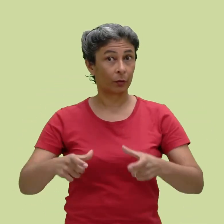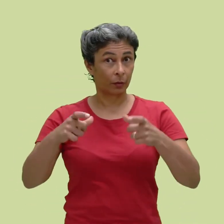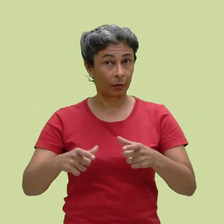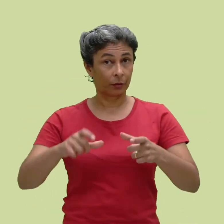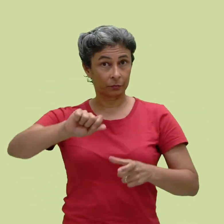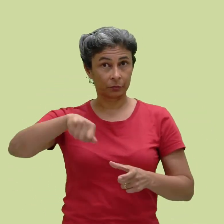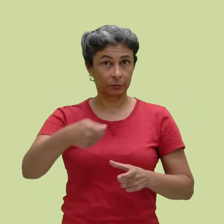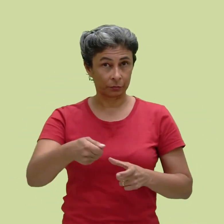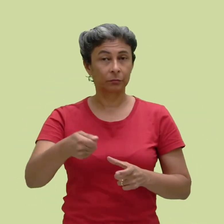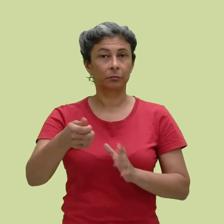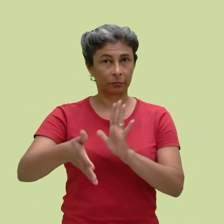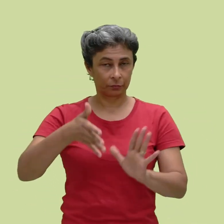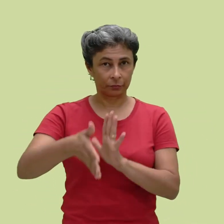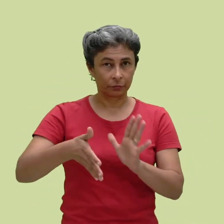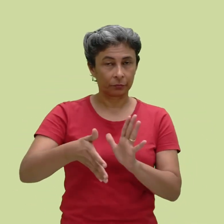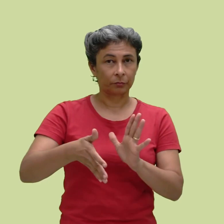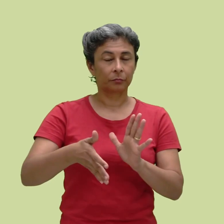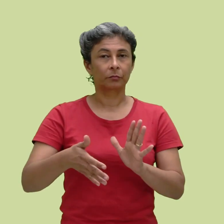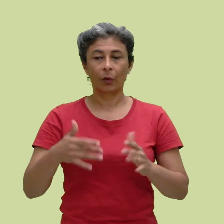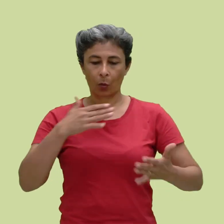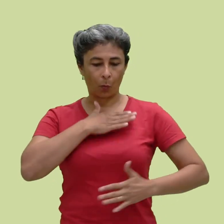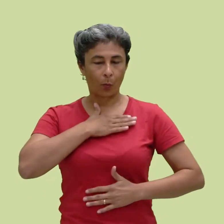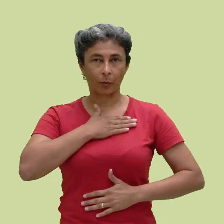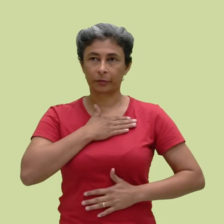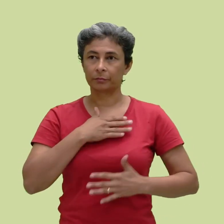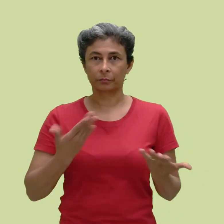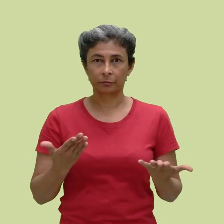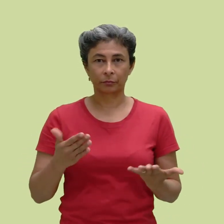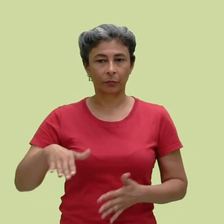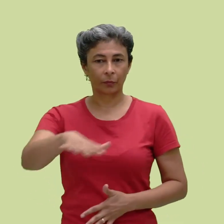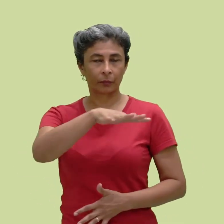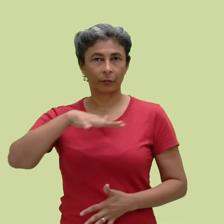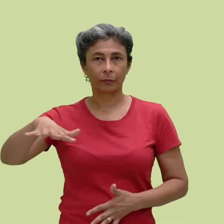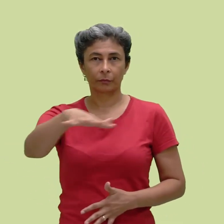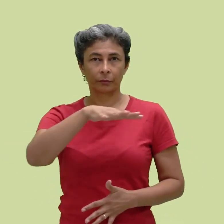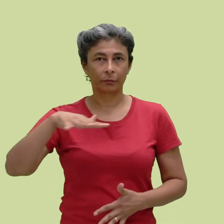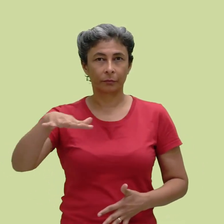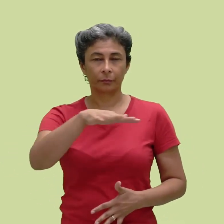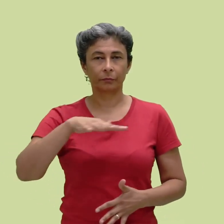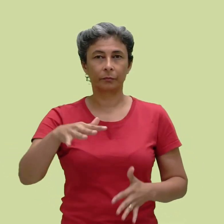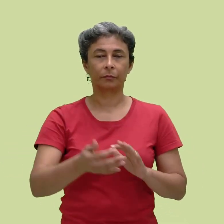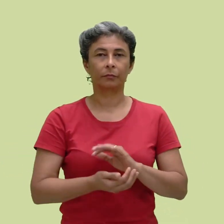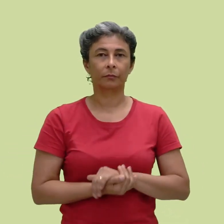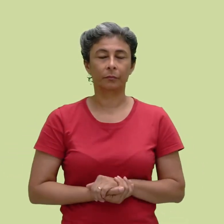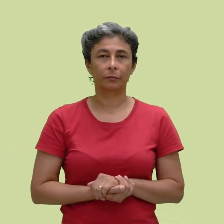que é onde o sinal está situado, se é feito e ligado a alguma parte do corpo ou em espaço neutro.